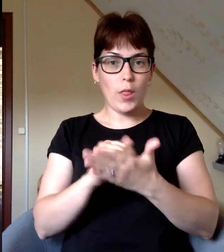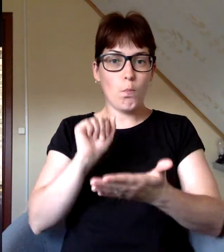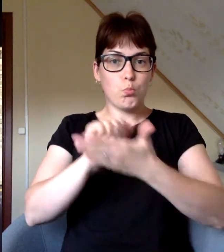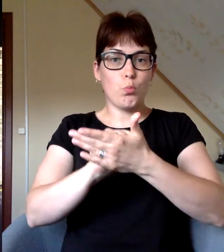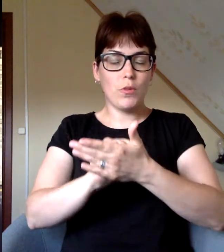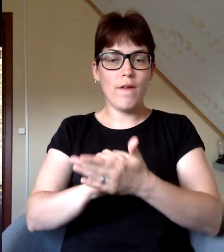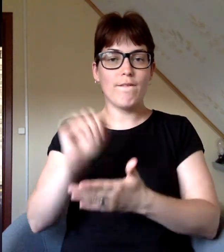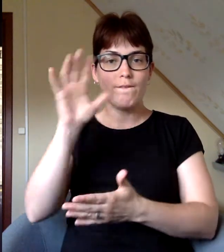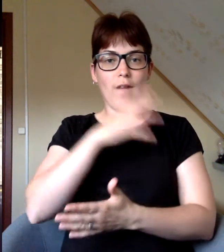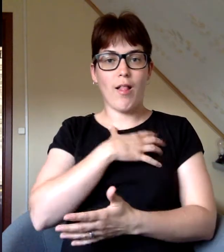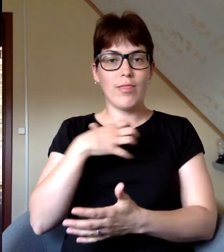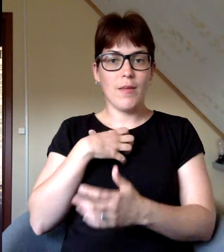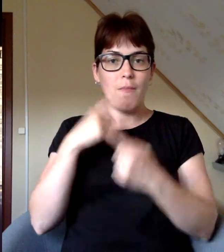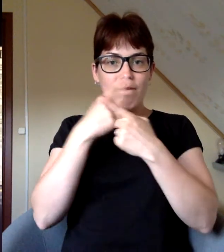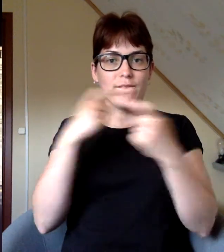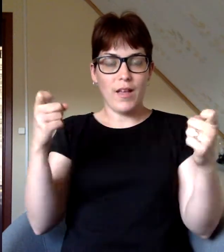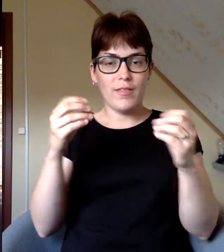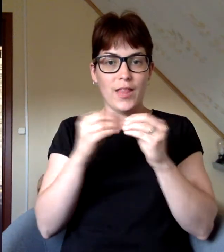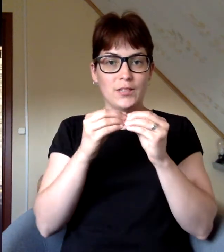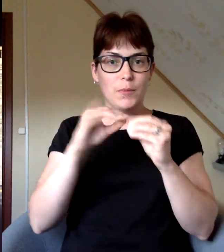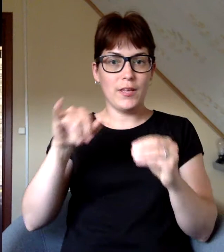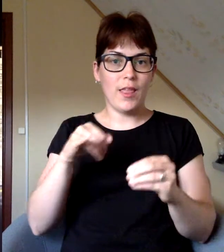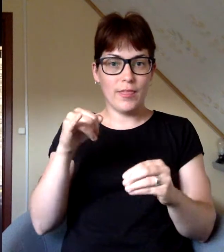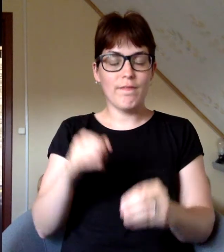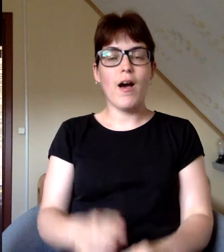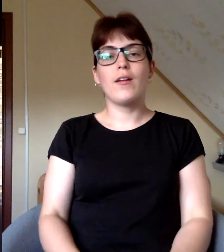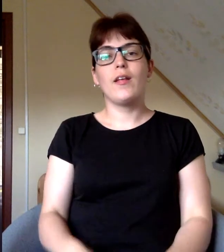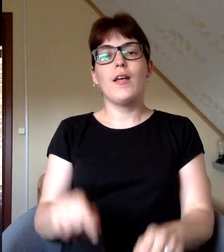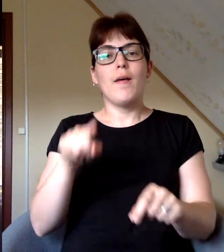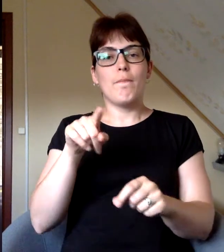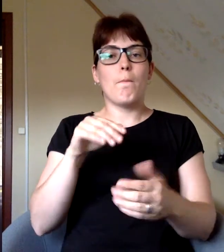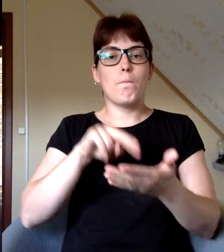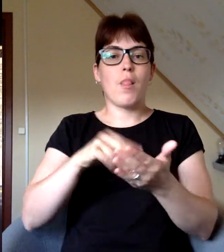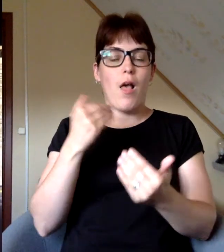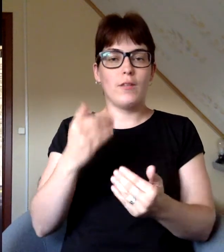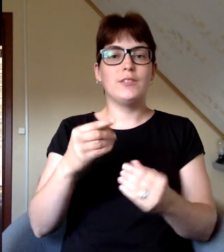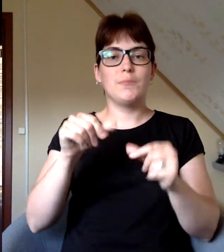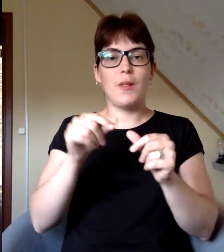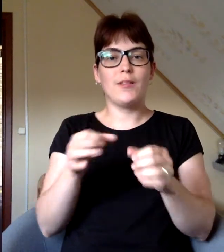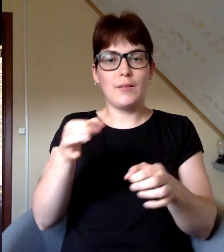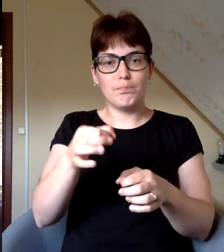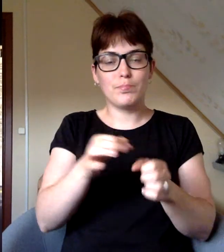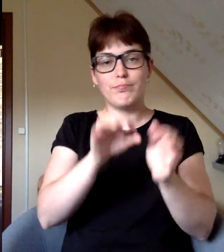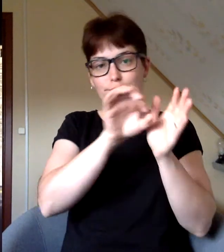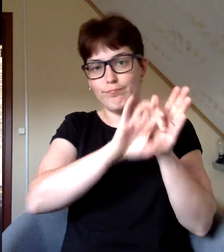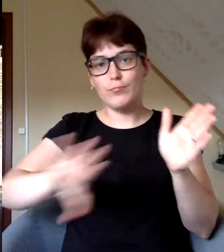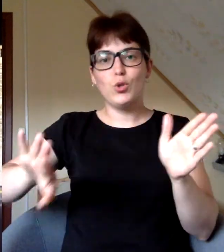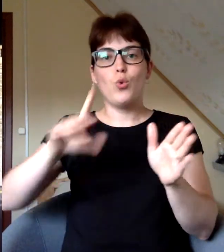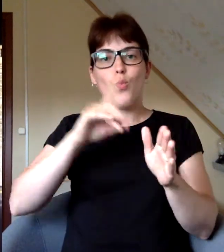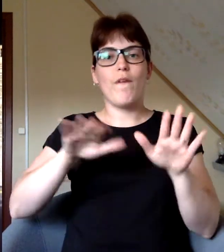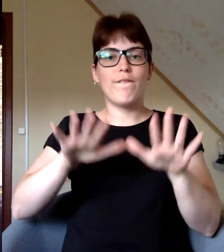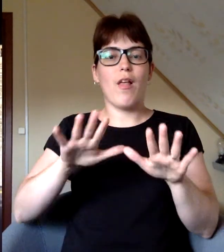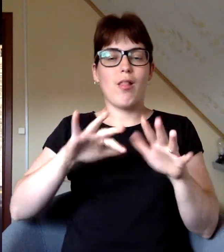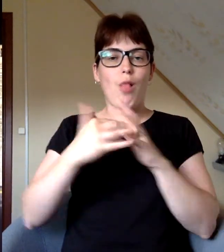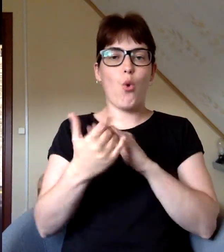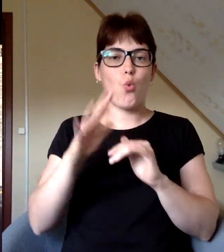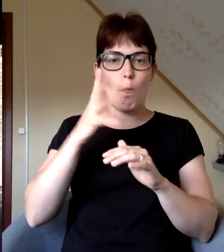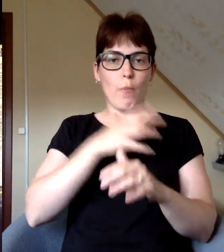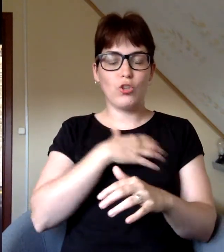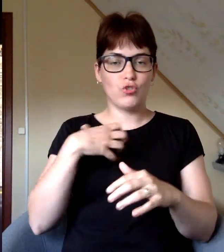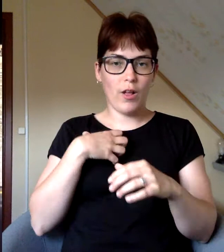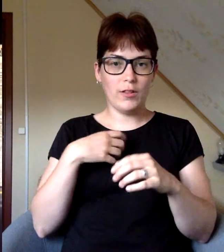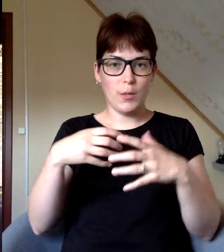Noteikumus publicēja Valdības veisnesīm 10. janvārī, un tie paredz Smeltenes miesta izdalīšana no vietējās lauku